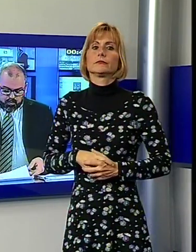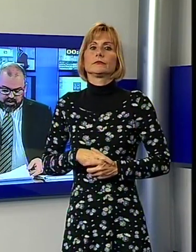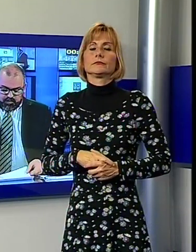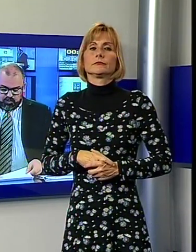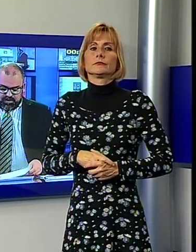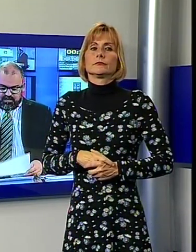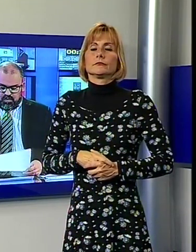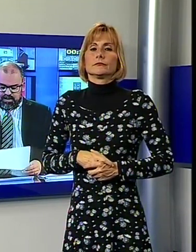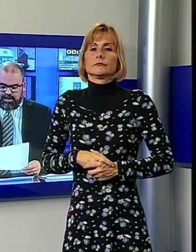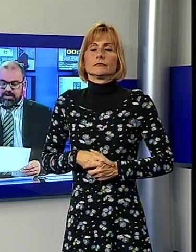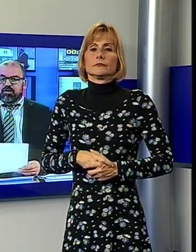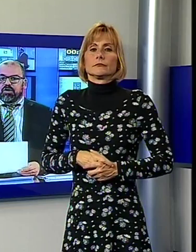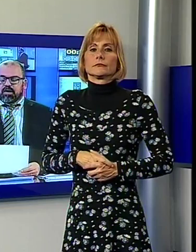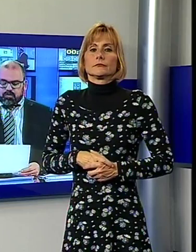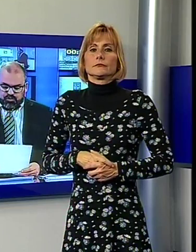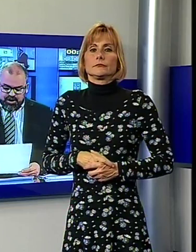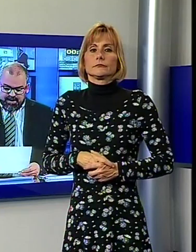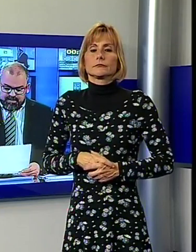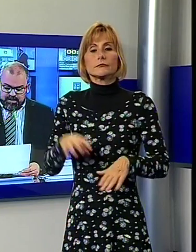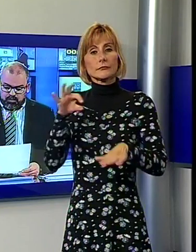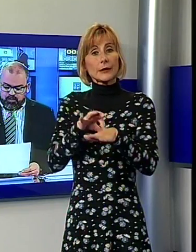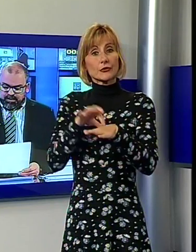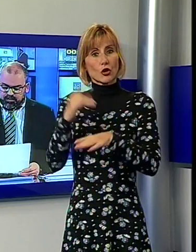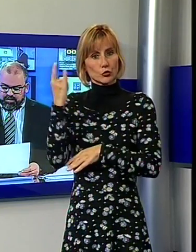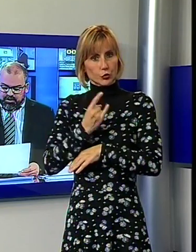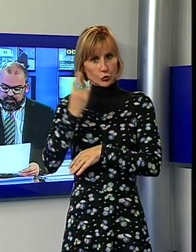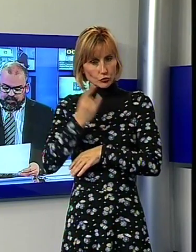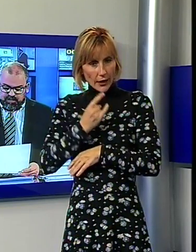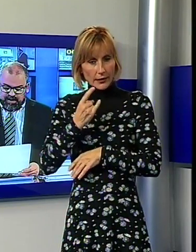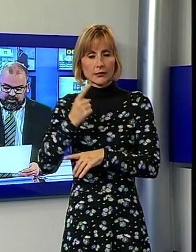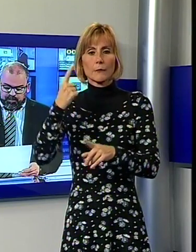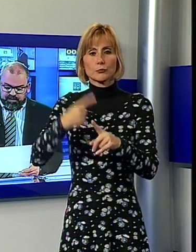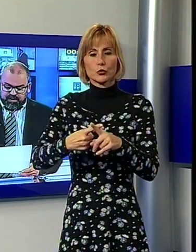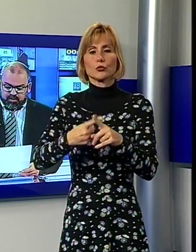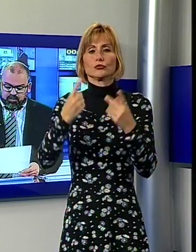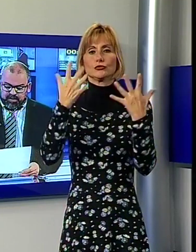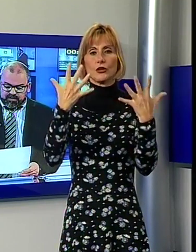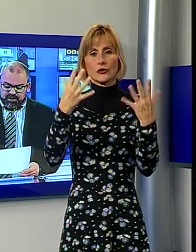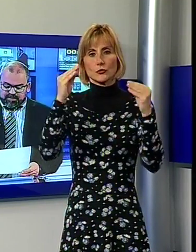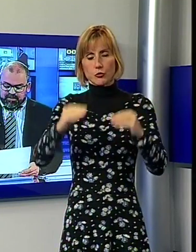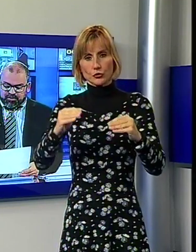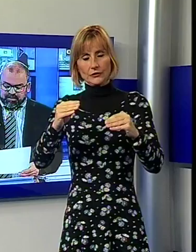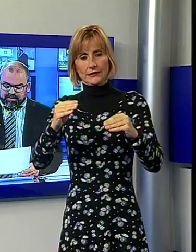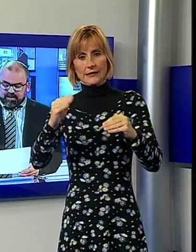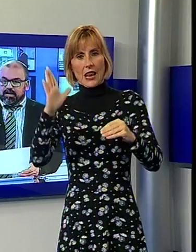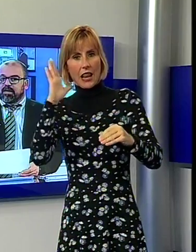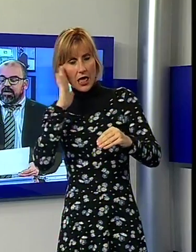Una rimodulazione della medicina d'urgenza, un aumento di 10 posti letto per venire incontro alle esigenze dei cittadini e degli